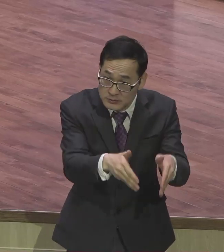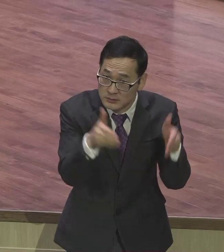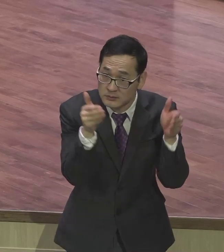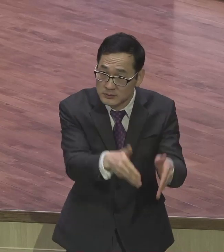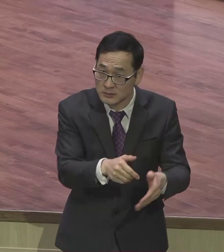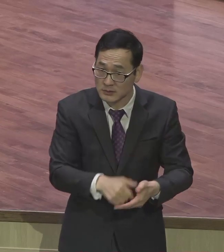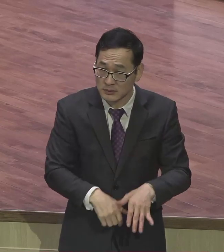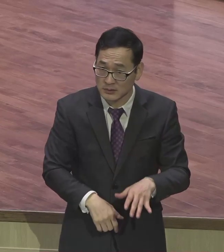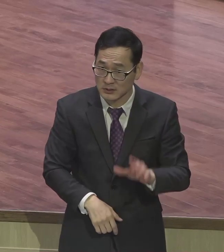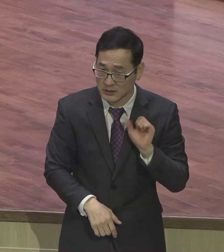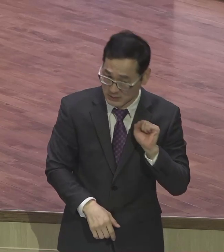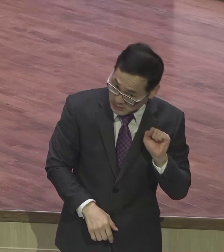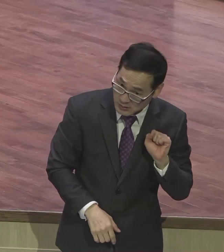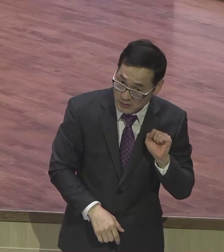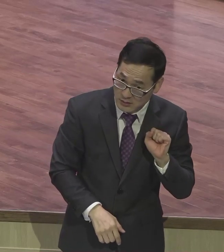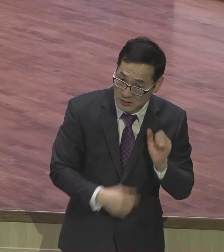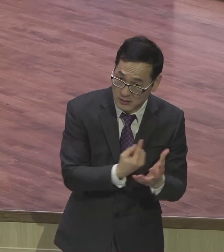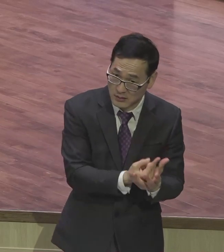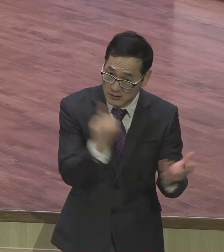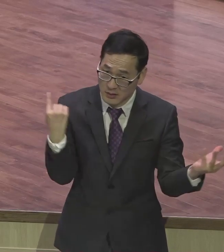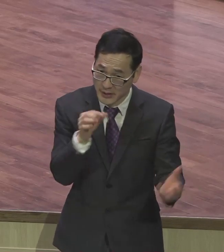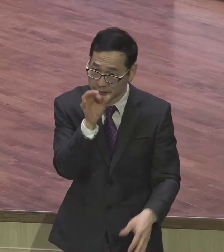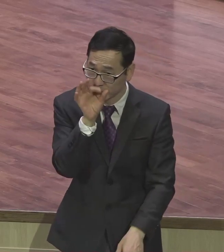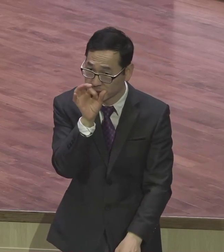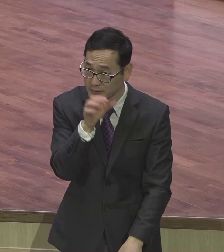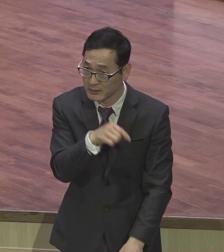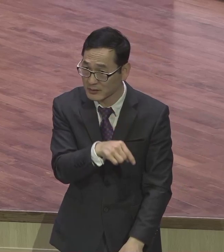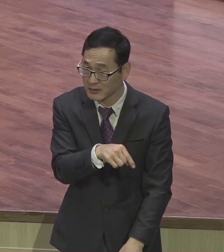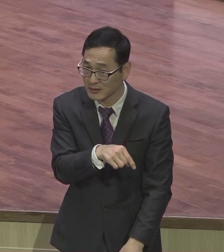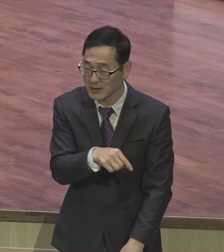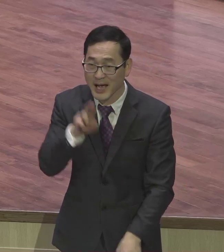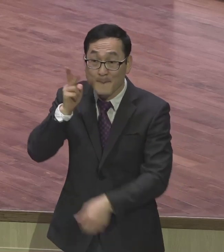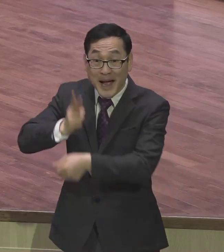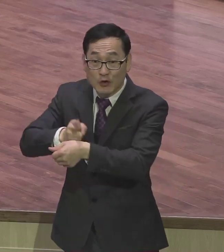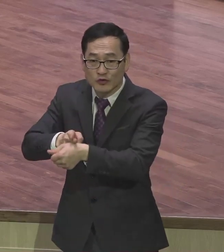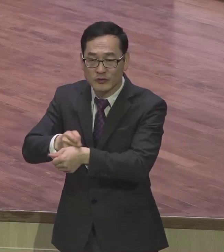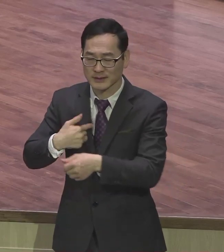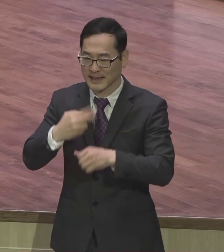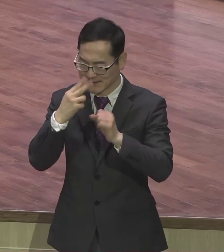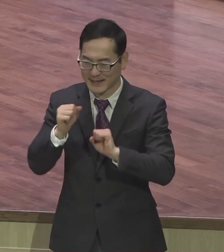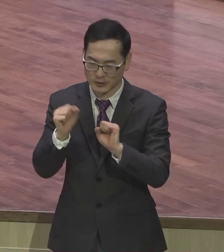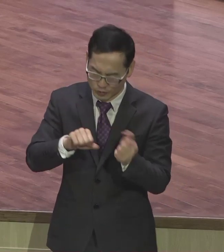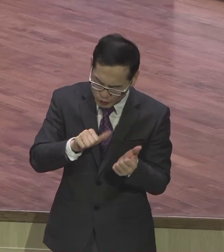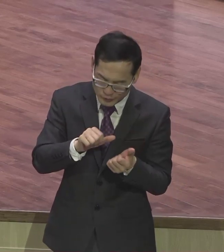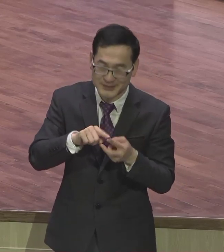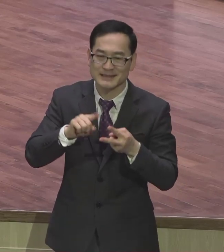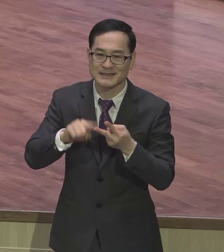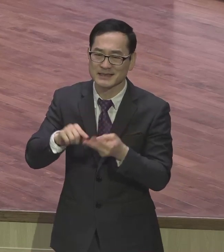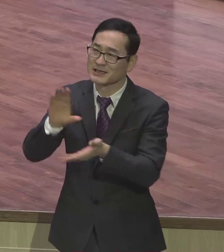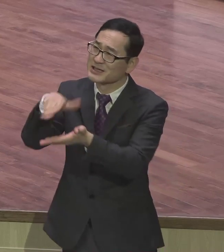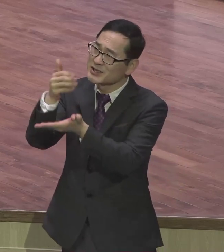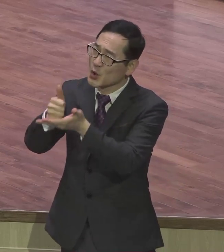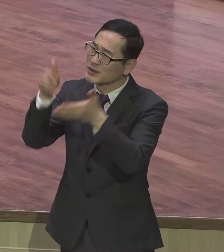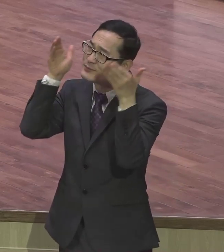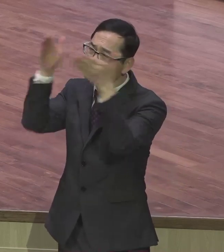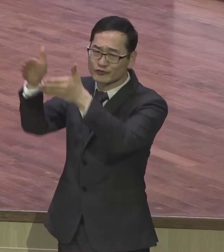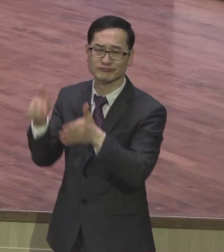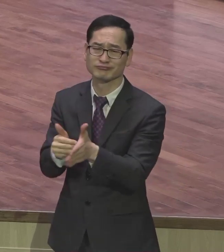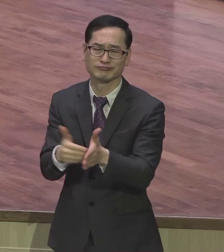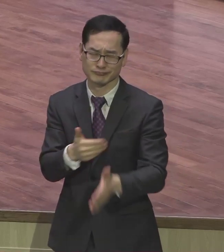잡혀있어서 못 빠져나와 바울은 사는 것도 죽는 것도 그리스도가 종기기 때문에 나는 끝난 것이다 말하는데 말 한마디도